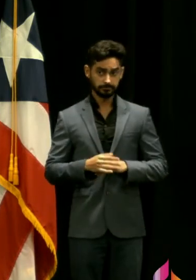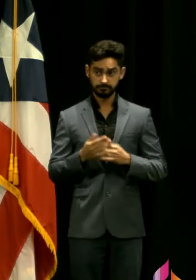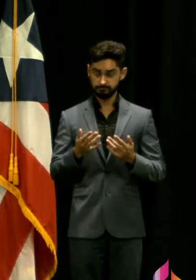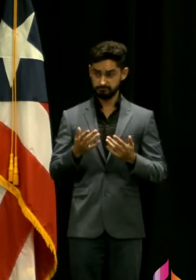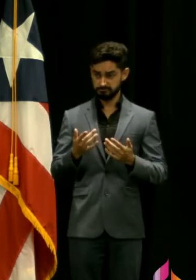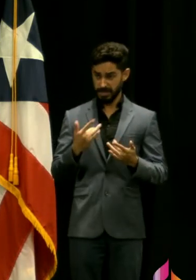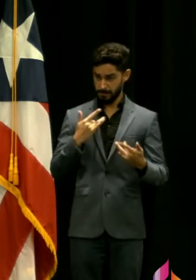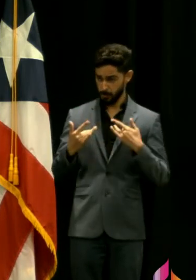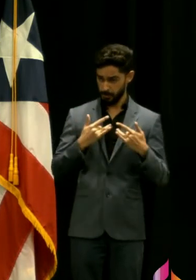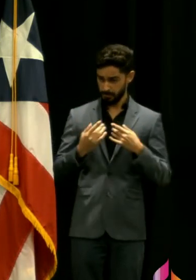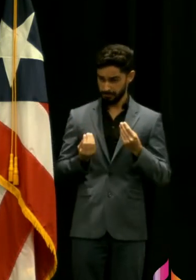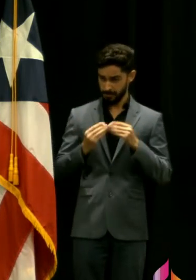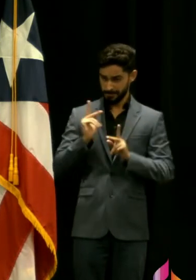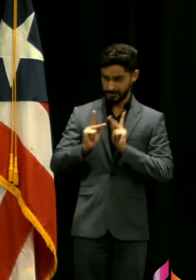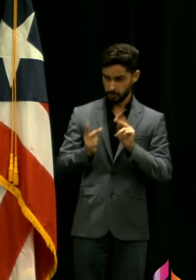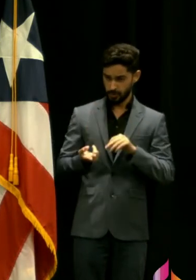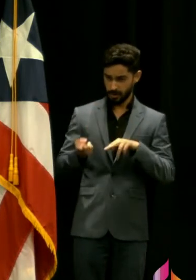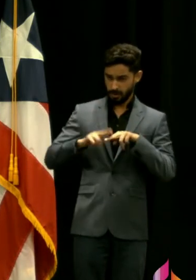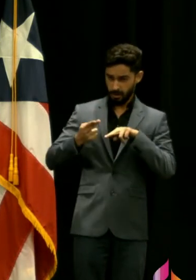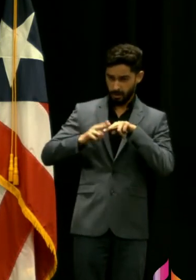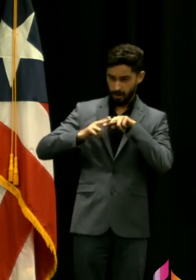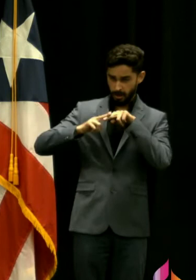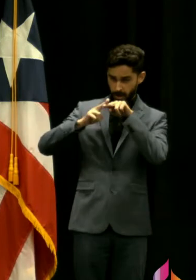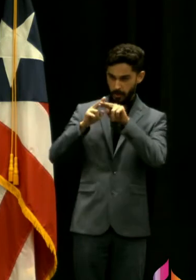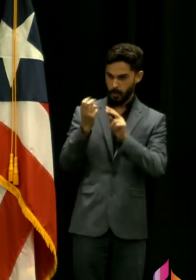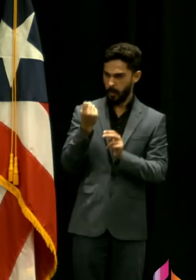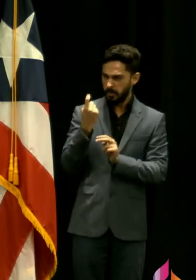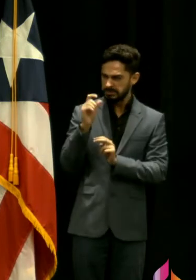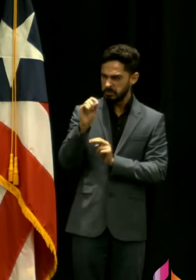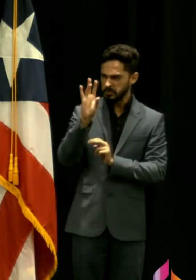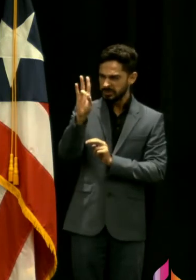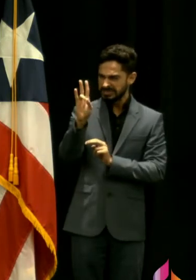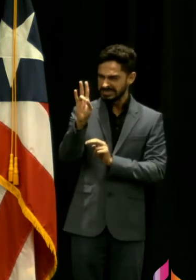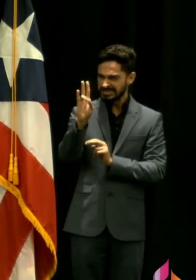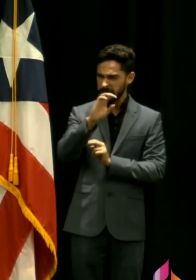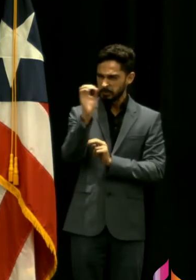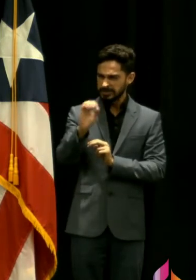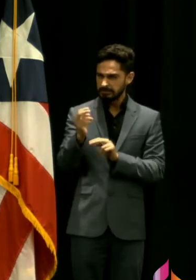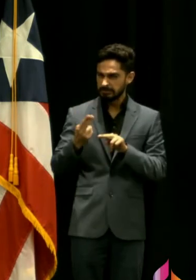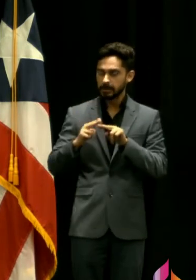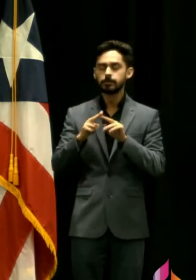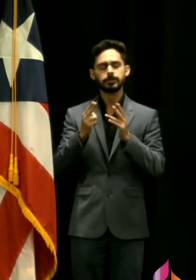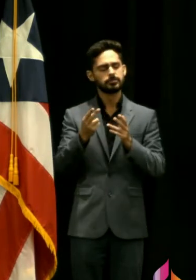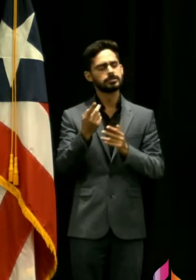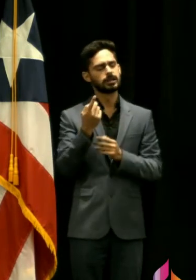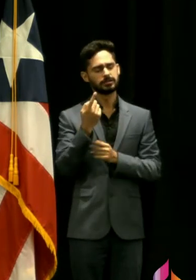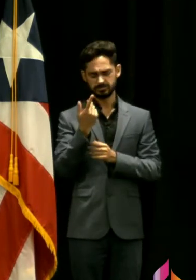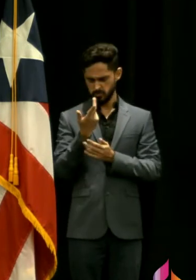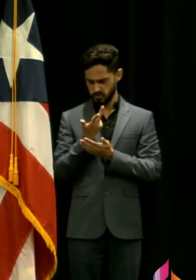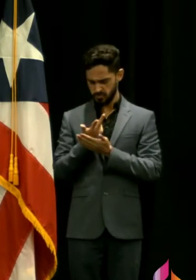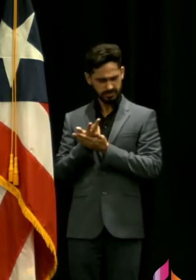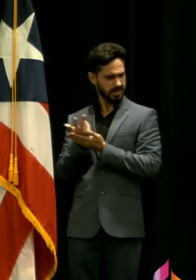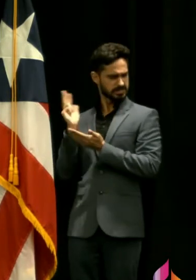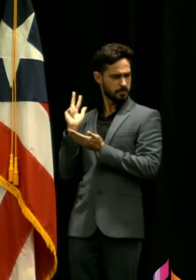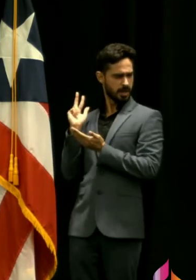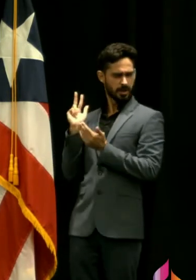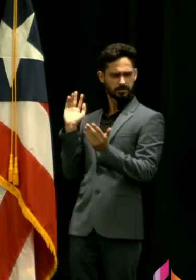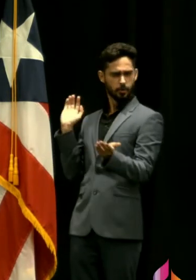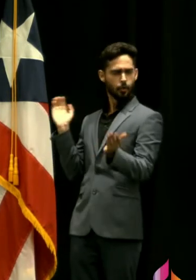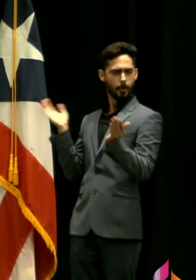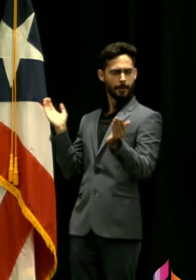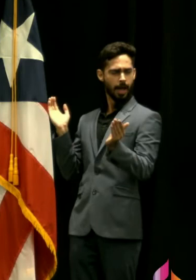caso y que la tasa de positividad tiene un uso lo que veo es que se ha aplanado la curva hace ya alrededor de tres semanas que